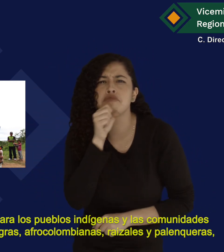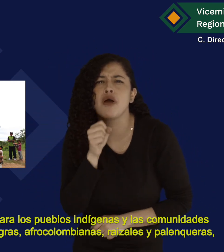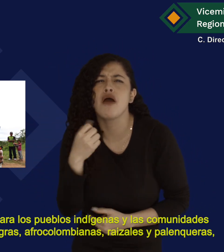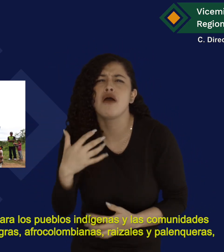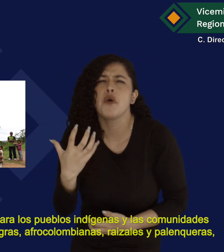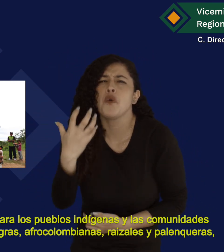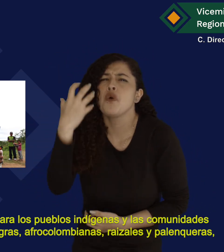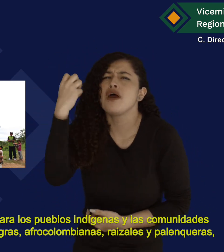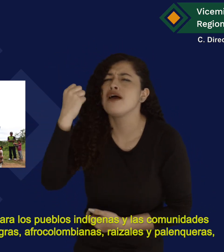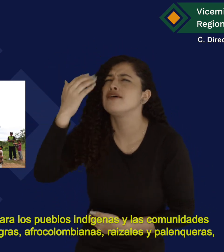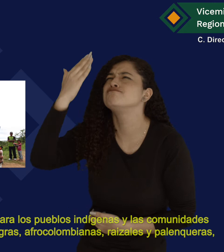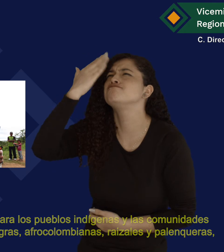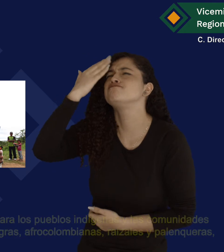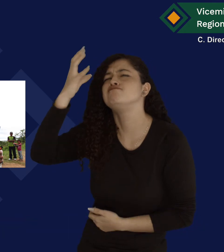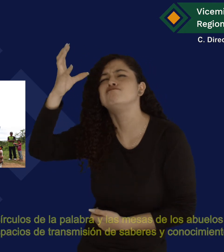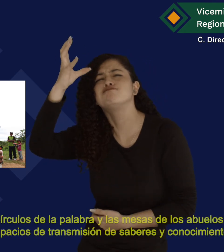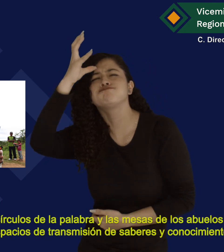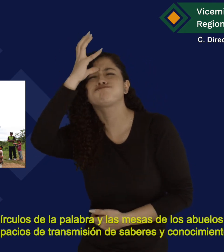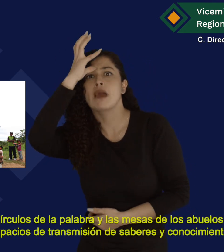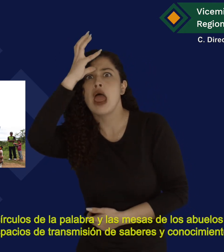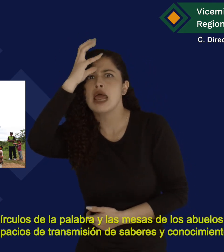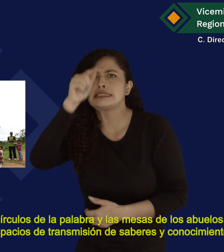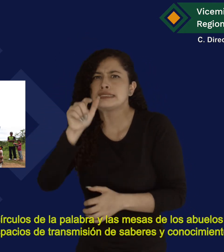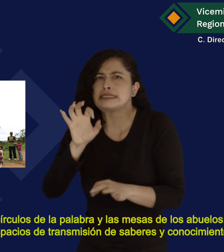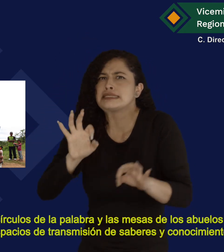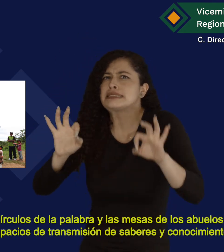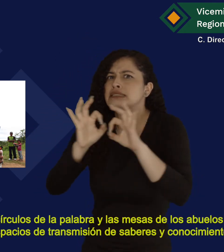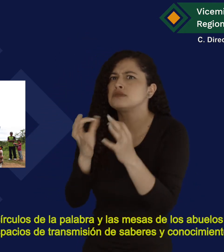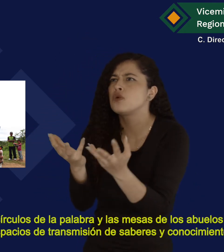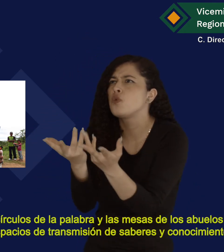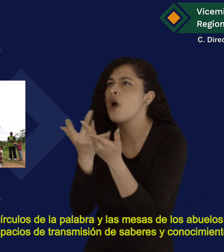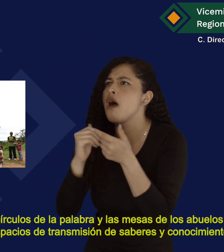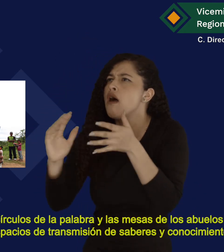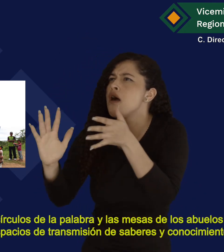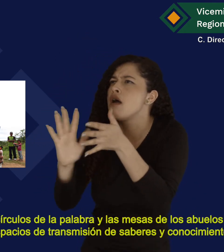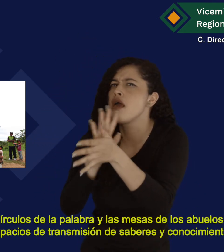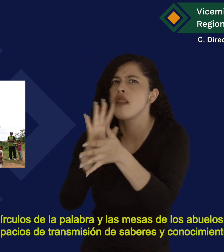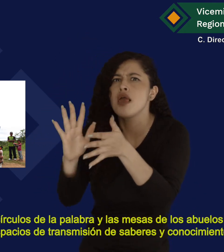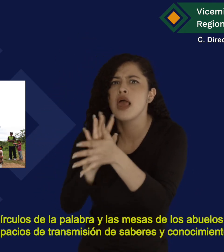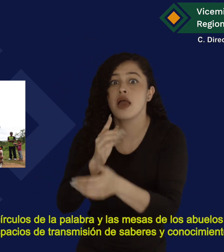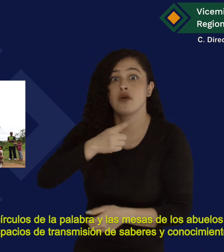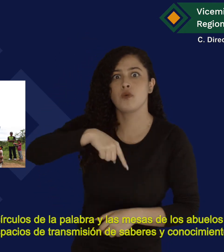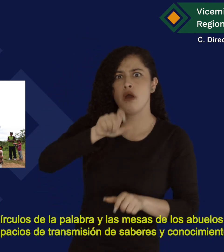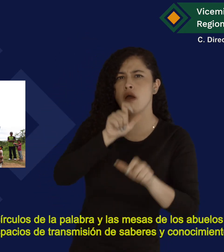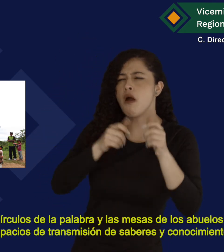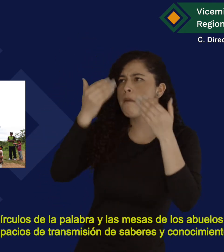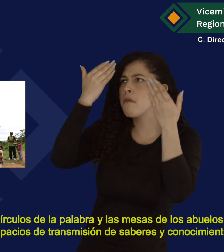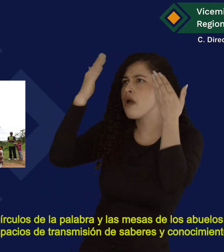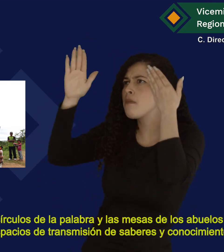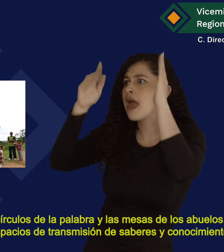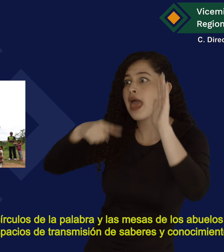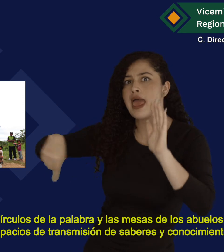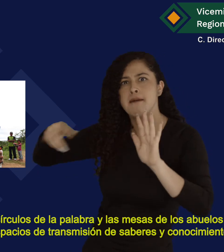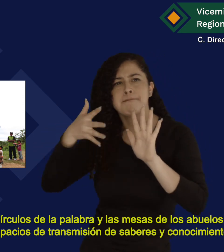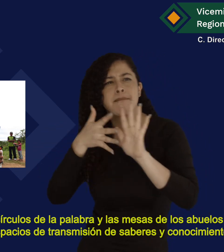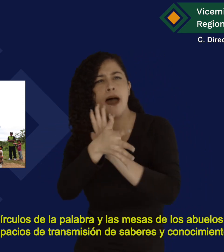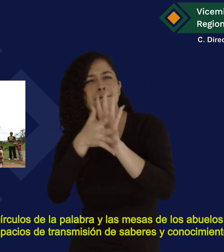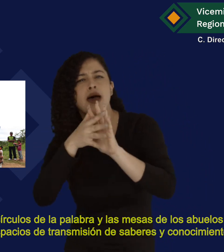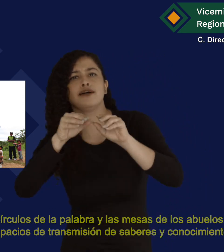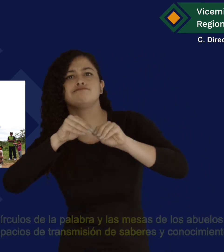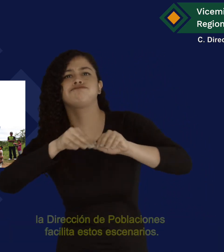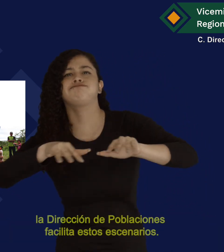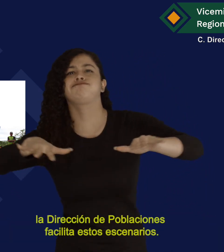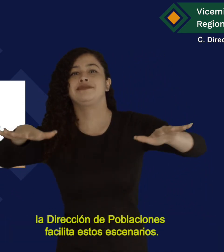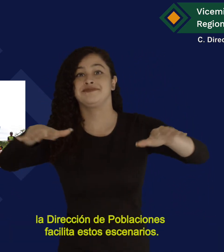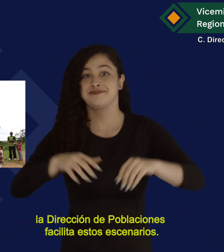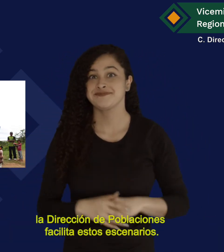y palenqueras Los círculos de la palabra y las mesas de los abuelos son espacios de transmisión de saberes y